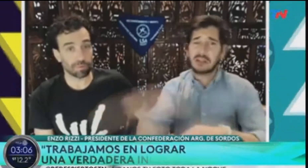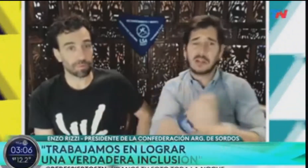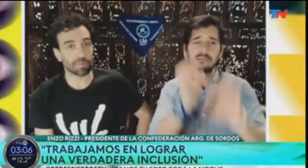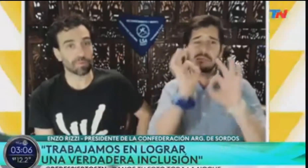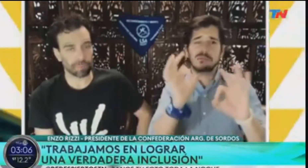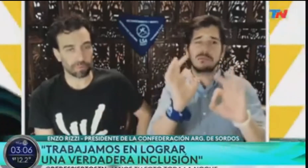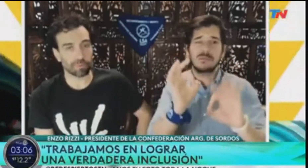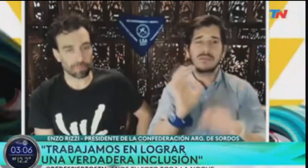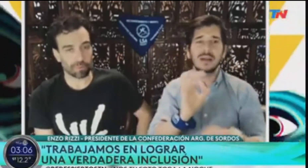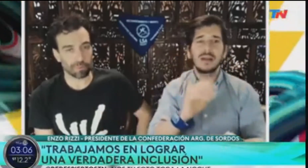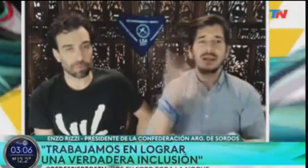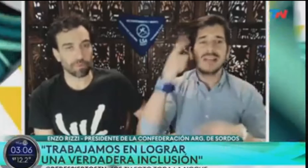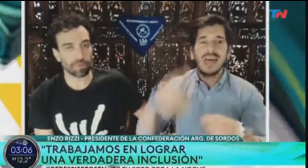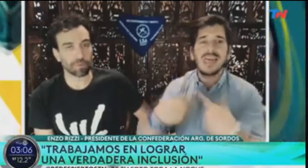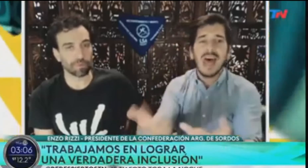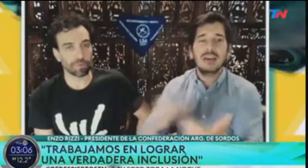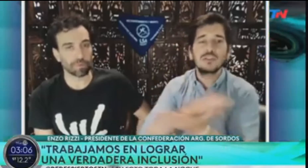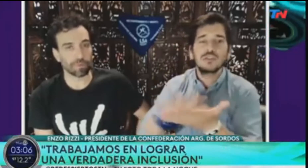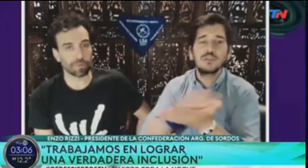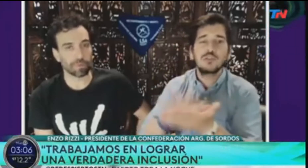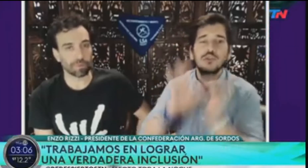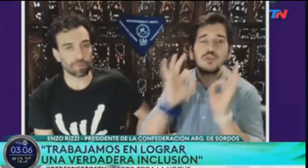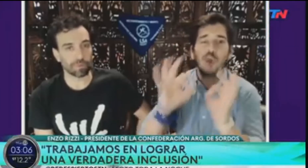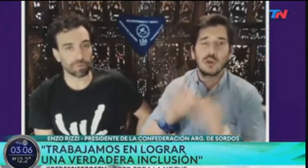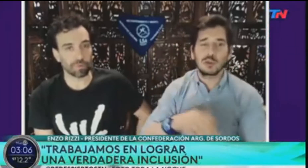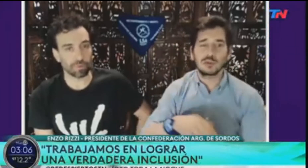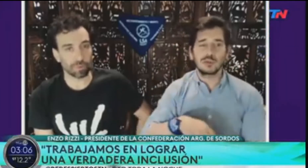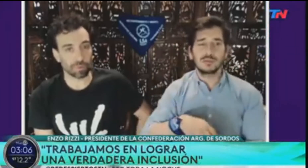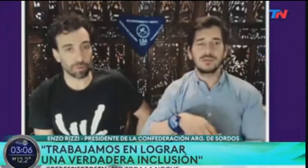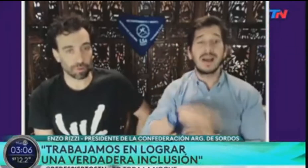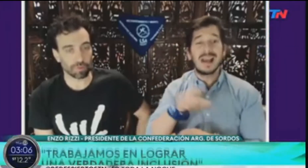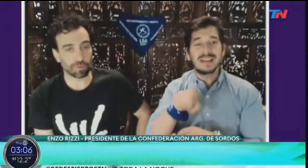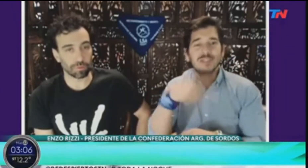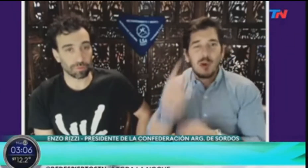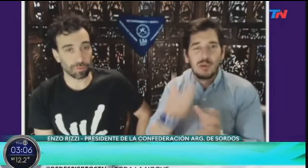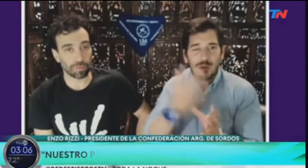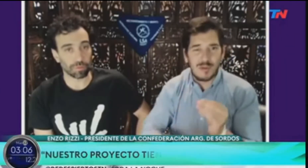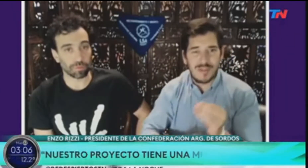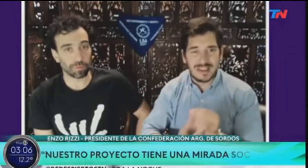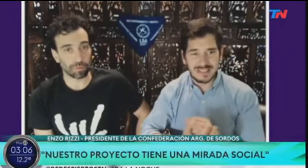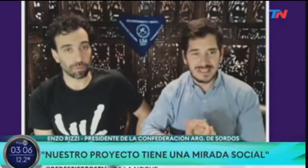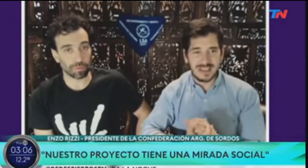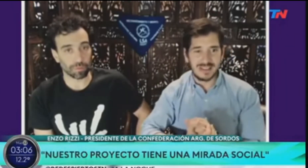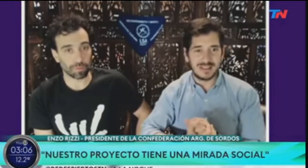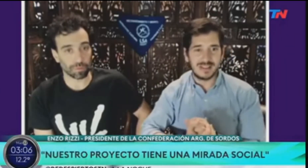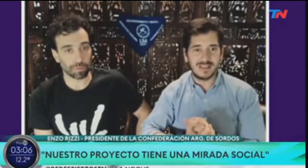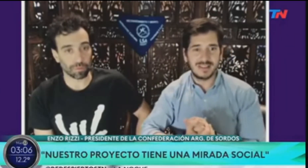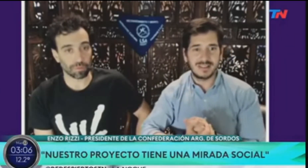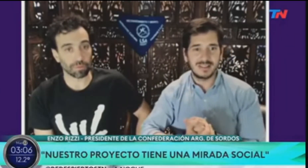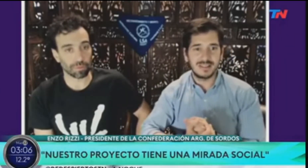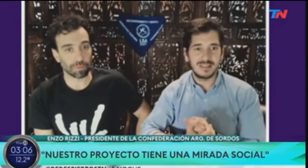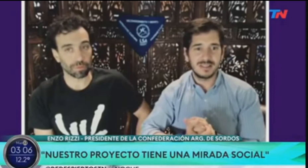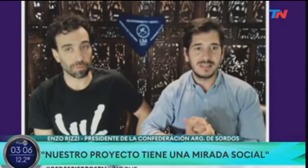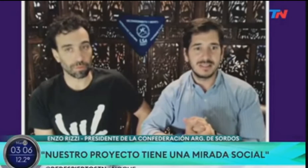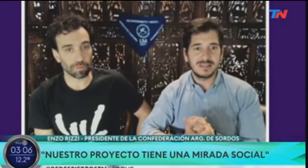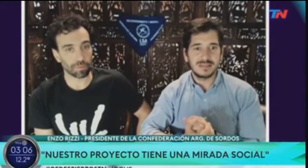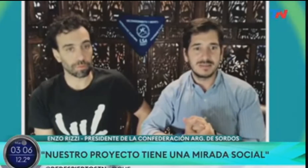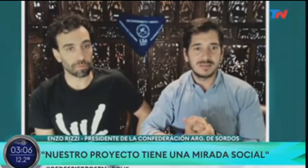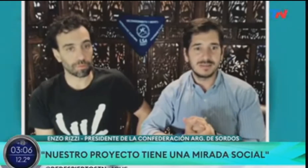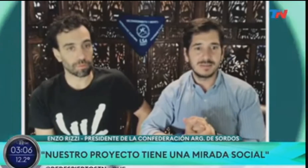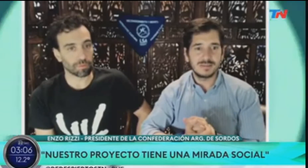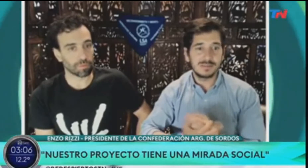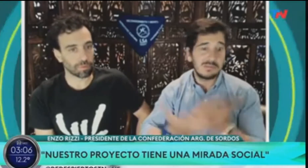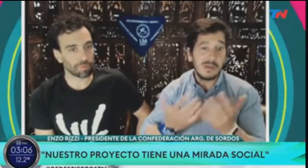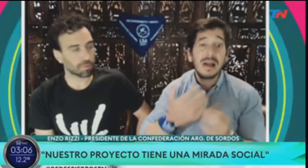de qué tipo de calidad de ese intérprete está formado. Es como, bueno, ya está, está la solución. Tengo el intérprete, el recuadro, pequeñito, pero eso es una